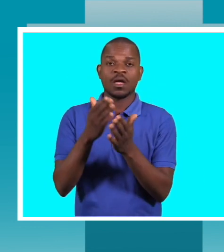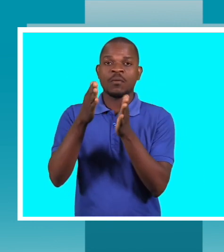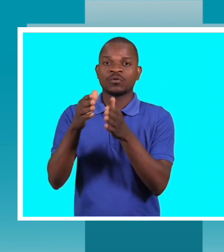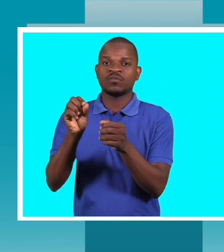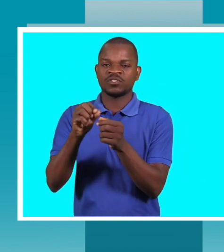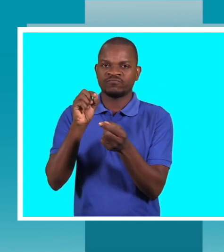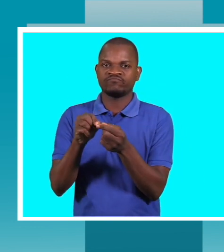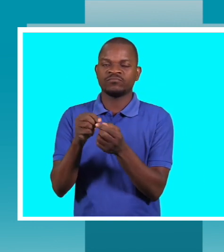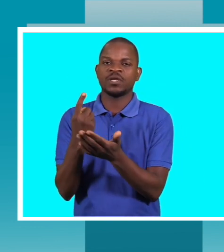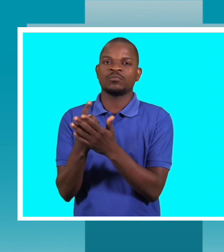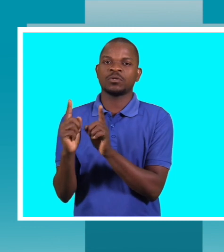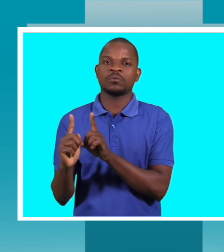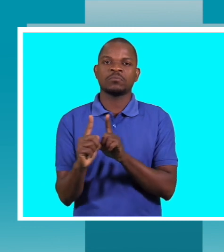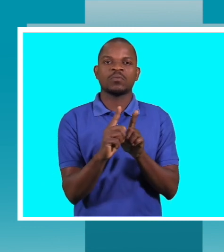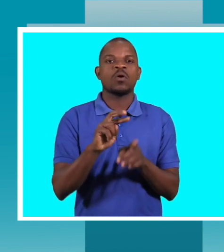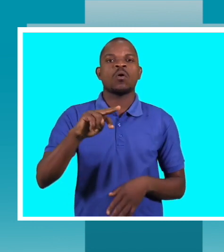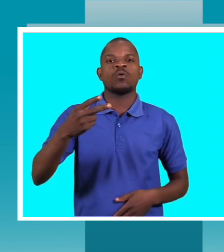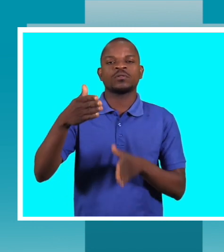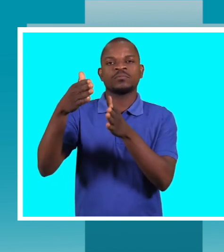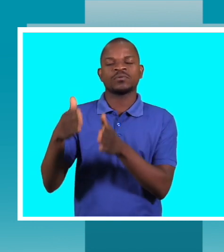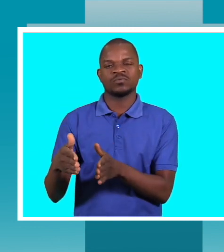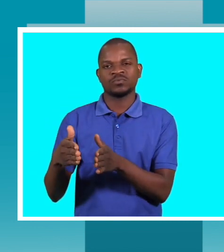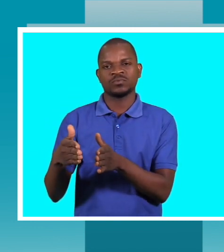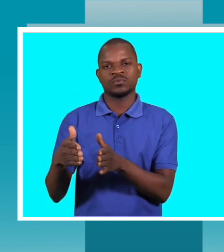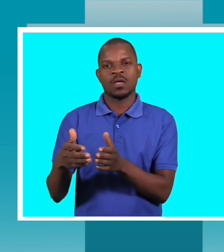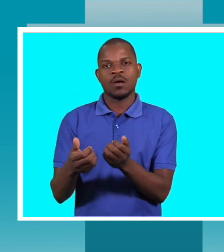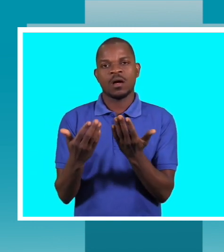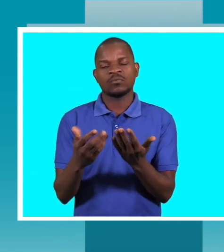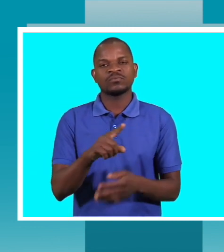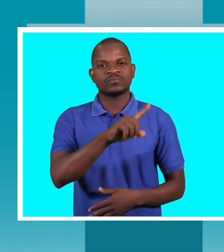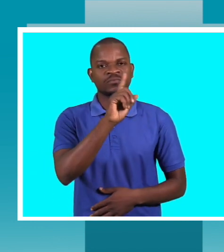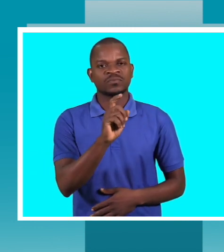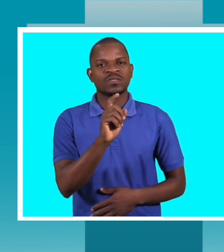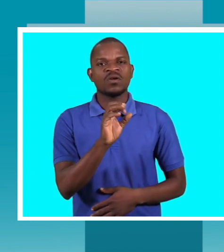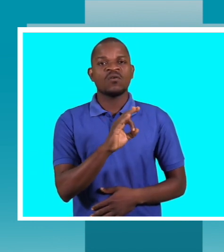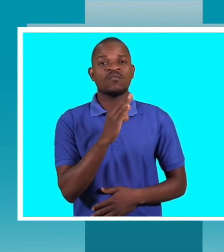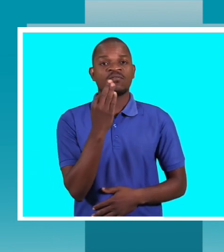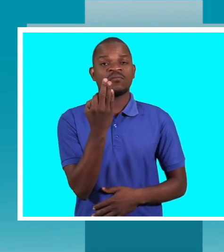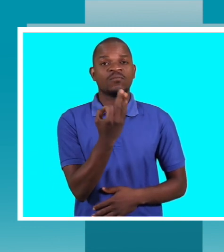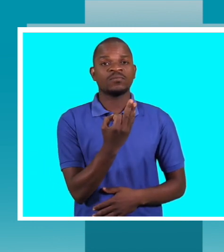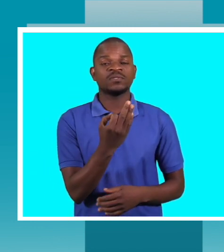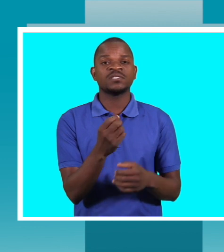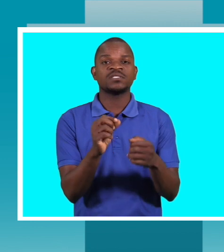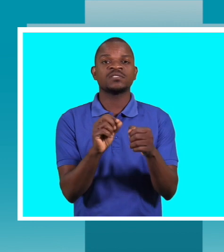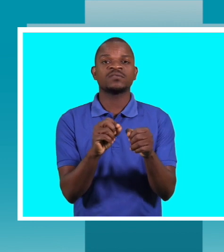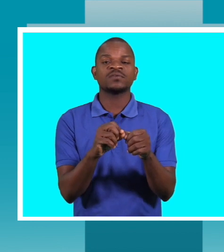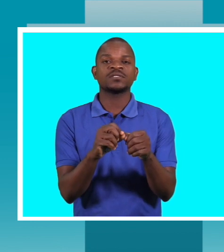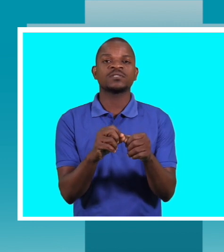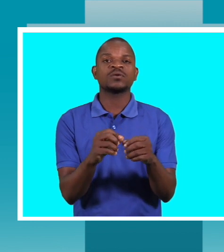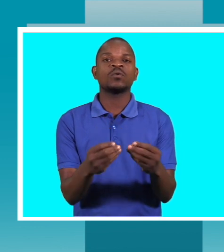Que outros aspectos que o fórum das gestões de pessoas com deficiência tem constatado em